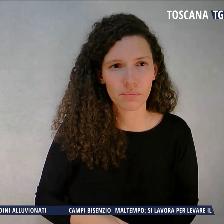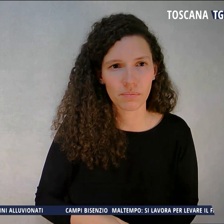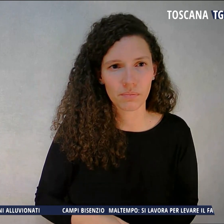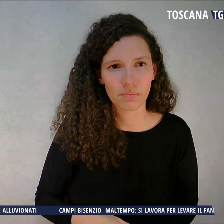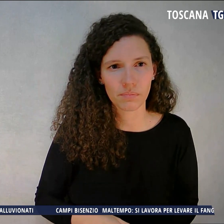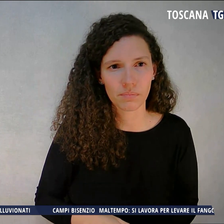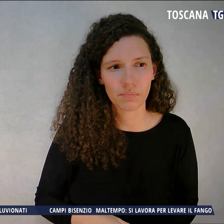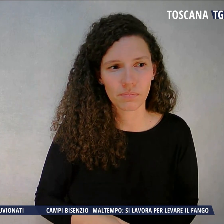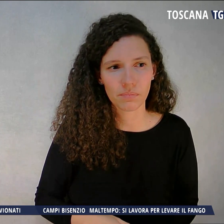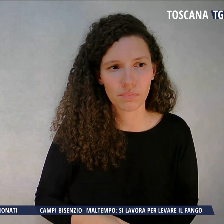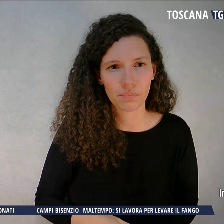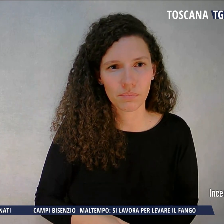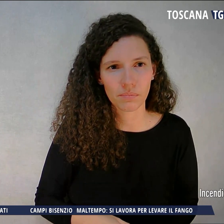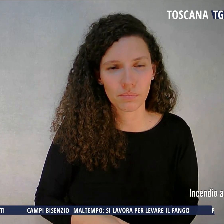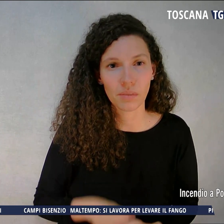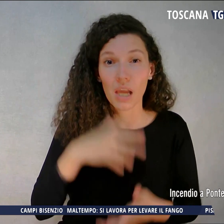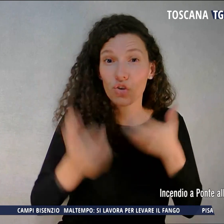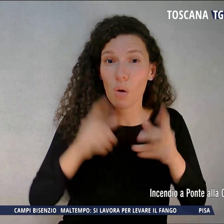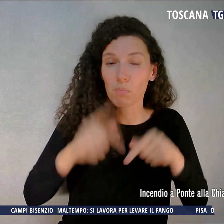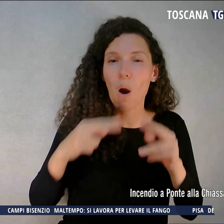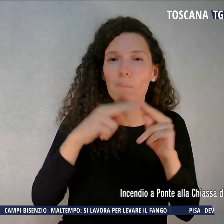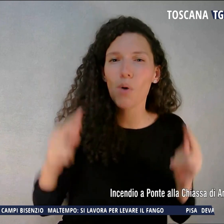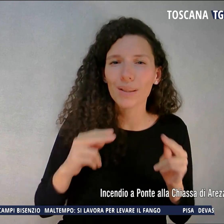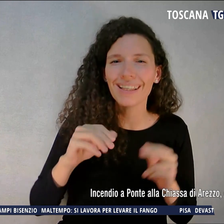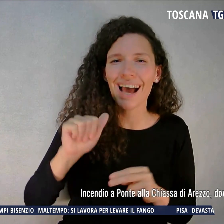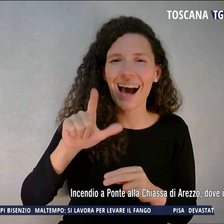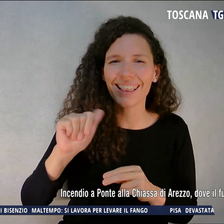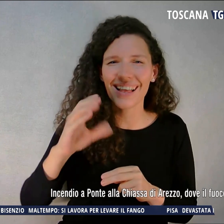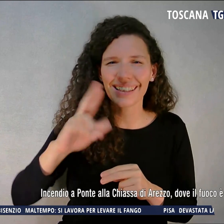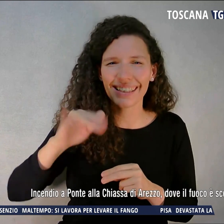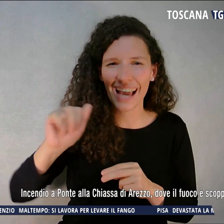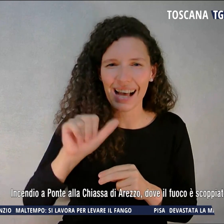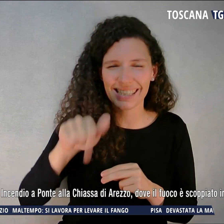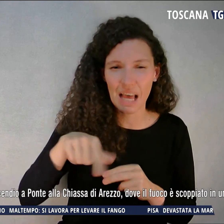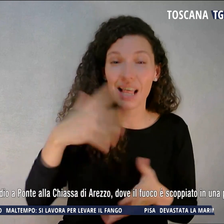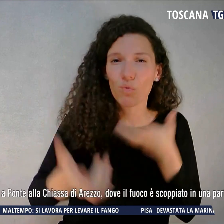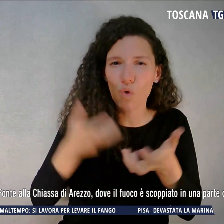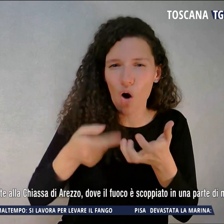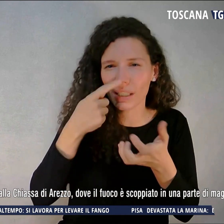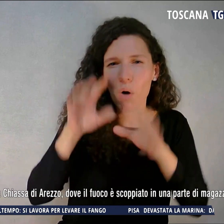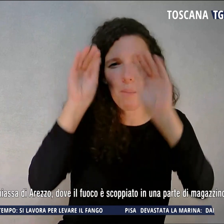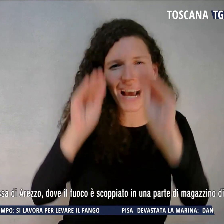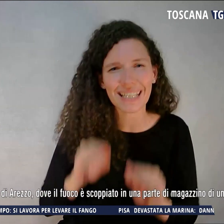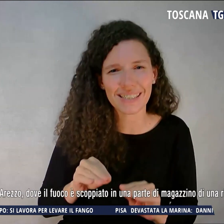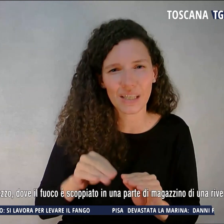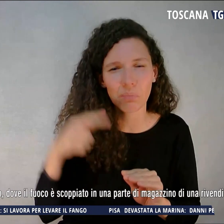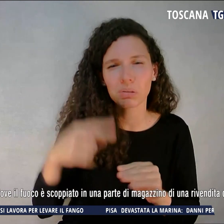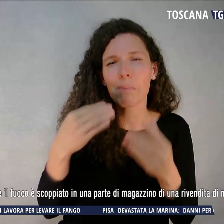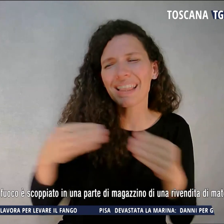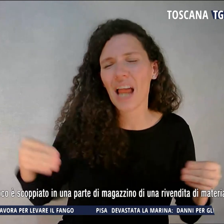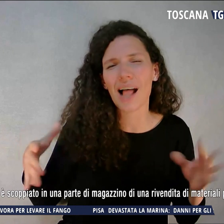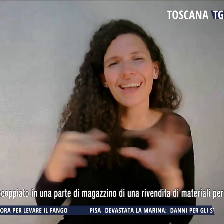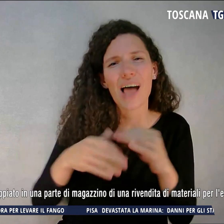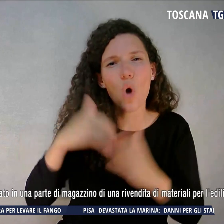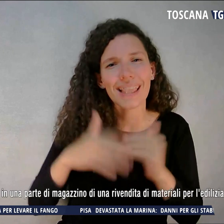È incendio a ponte alla Chiassa d'Arezzo dove il fuoco è scoppiato in una parte di magazzino di una rivendita di materiali per l'edilizia, le fiamme si